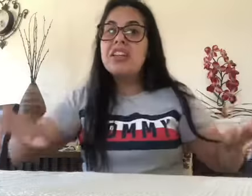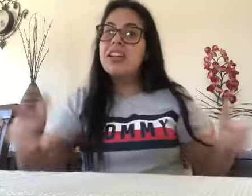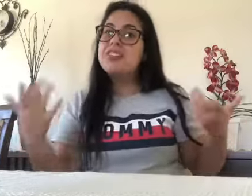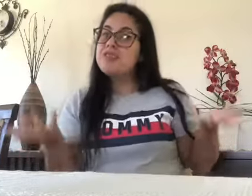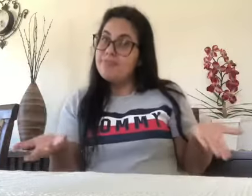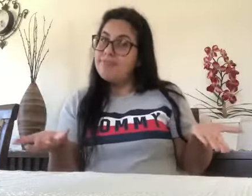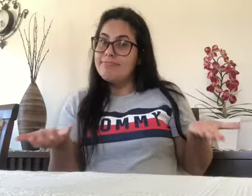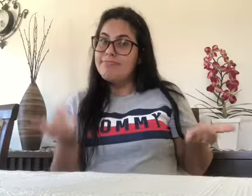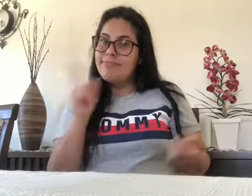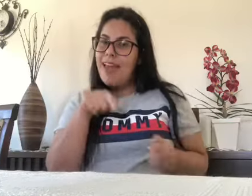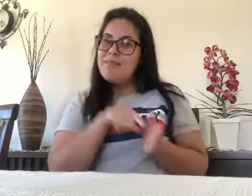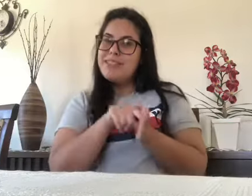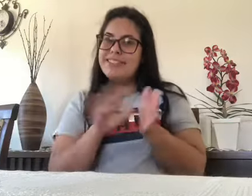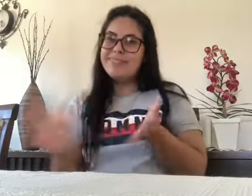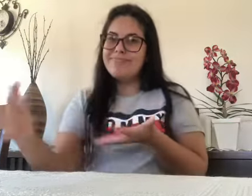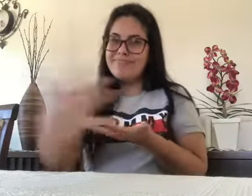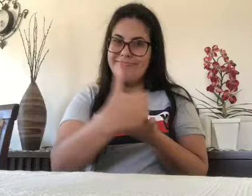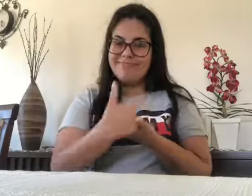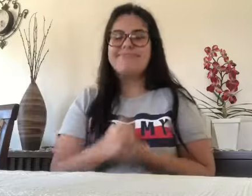congresso ou diferentes áreas?